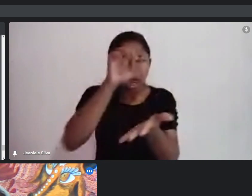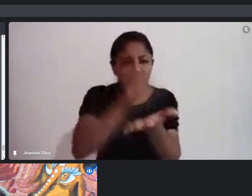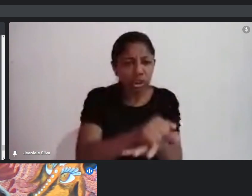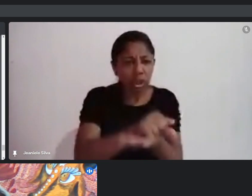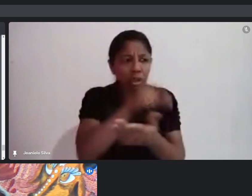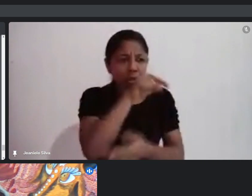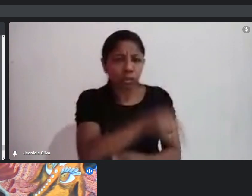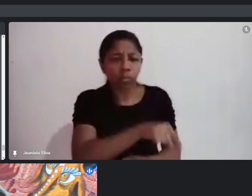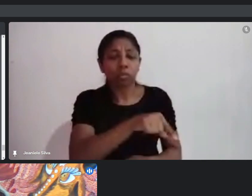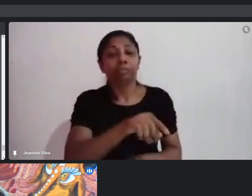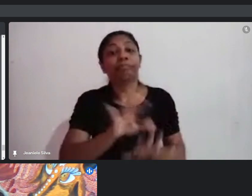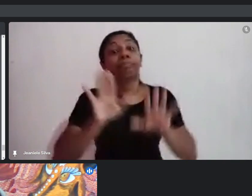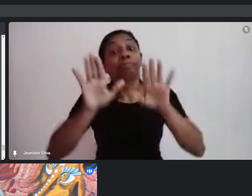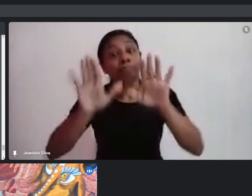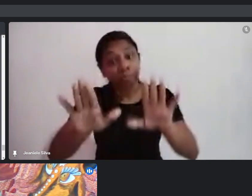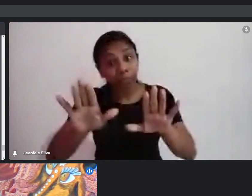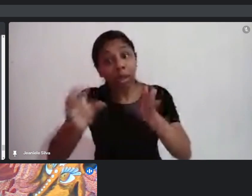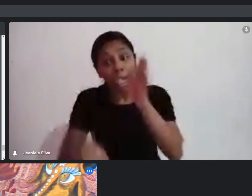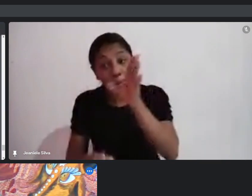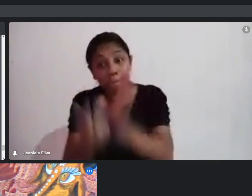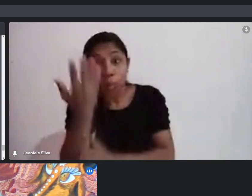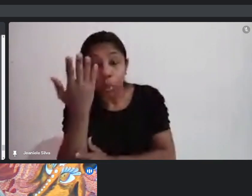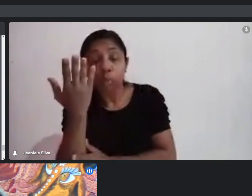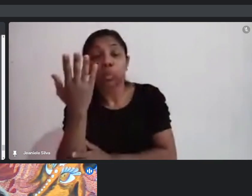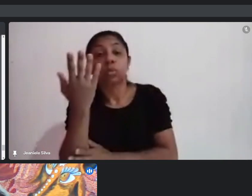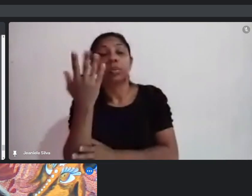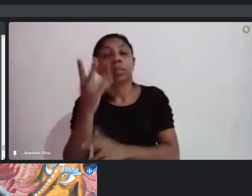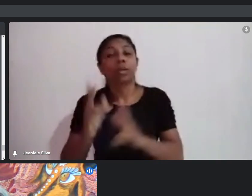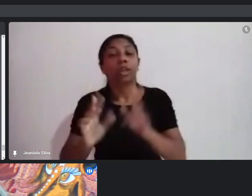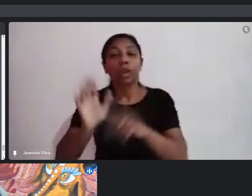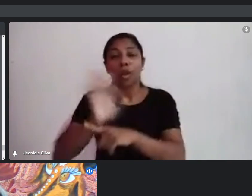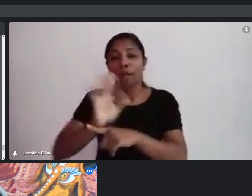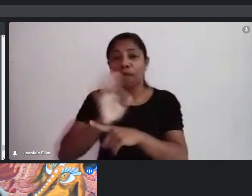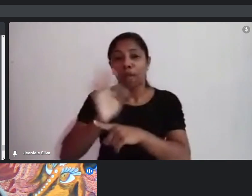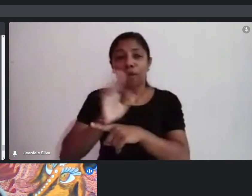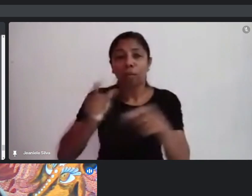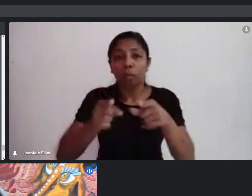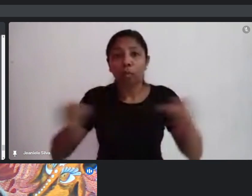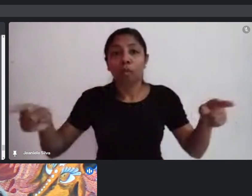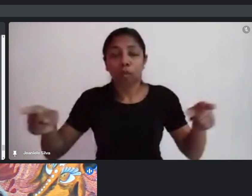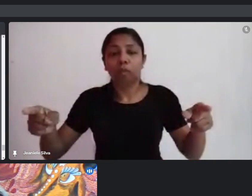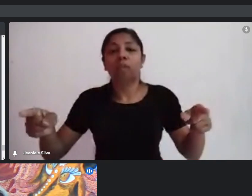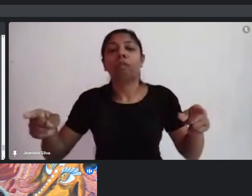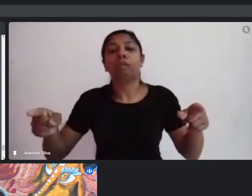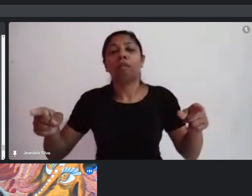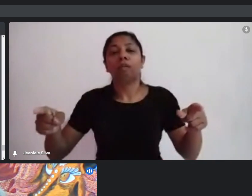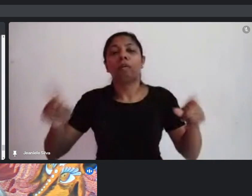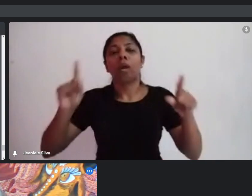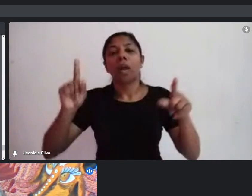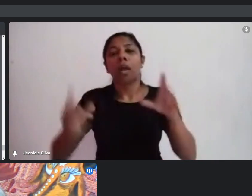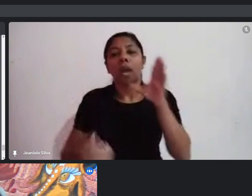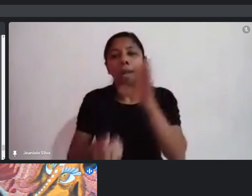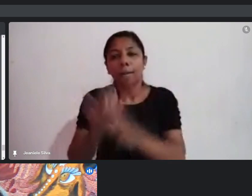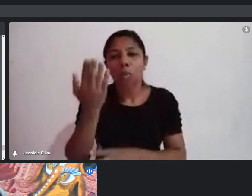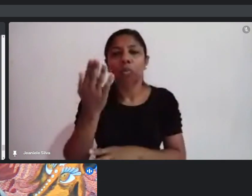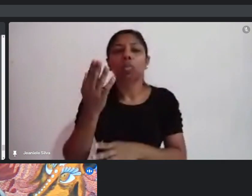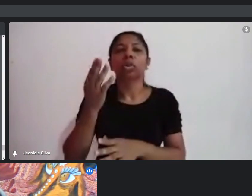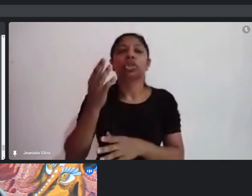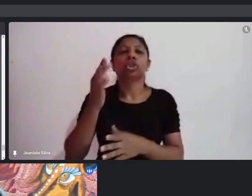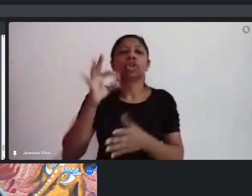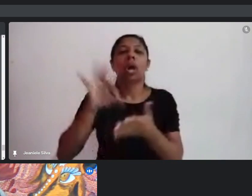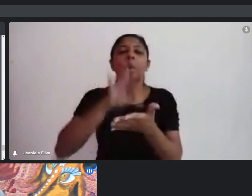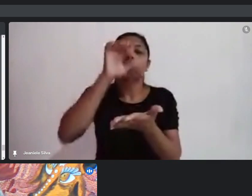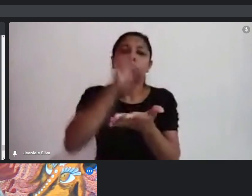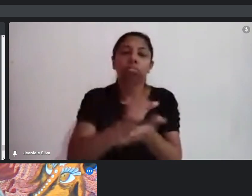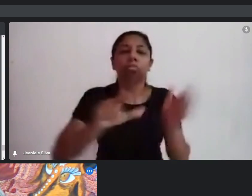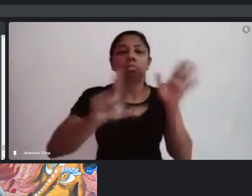Apenas para quem vai produzir longa-metragem, é que a produtora é uma produtora já regularizada, é cadastrada e é um outro